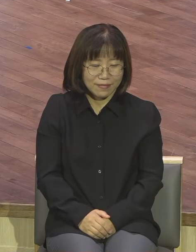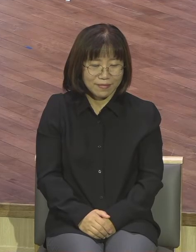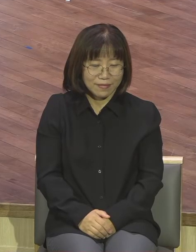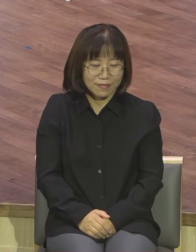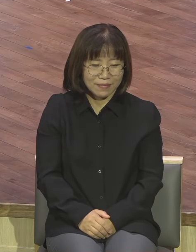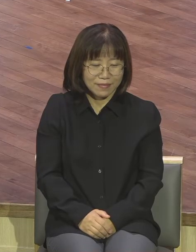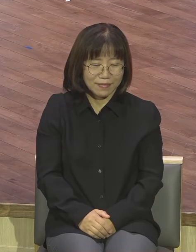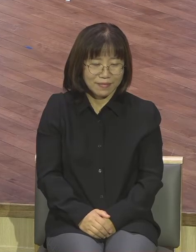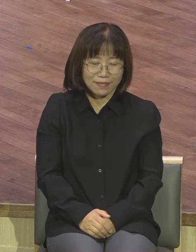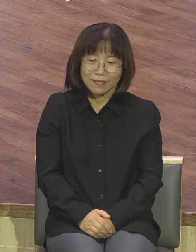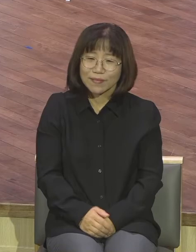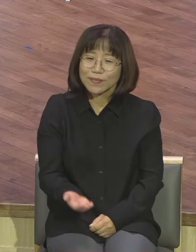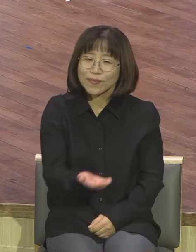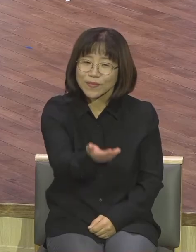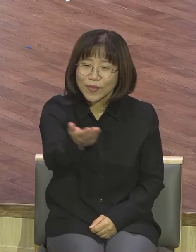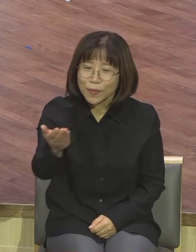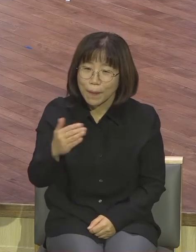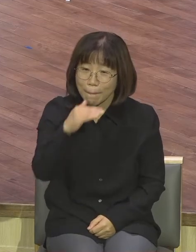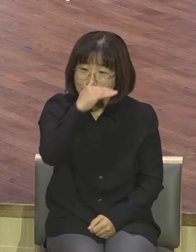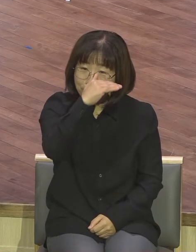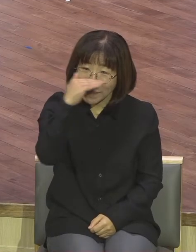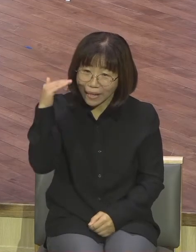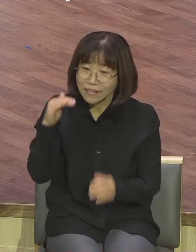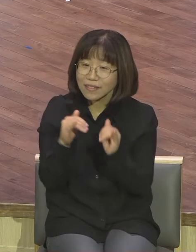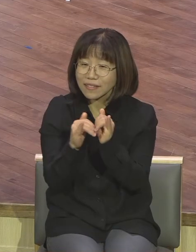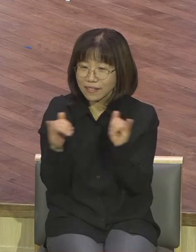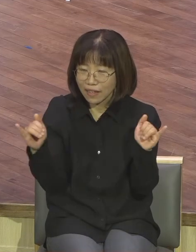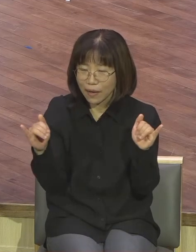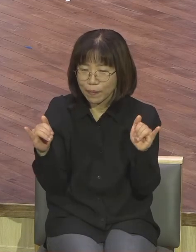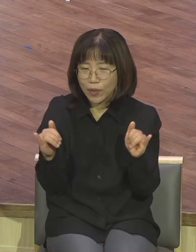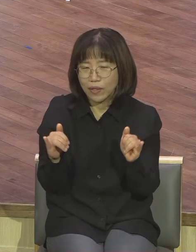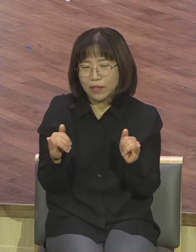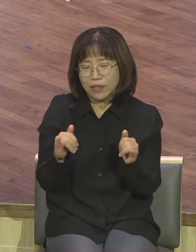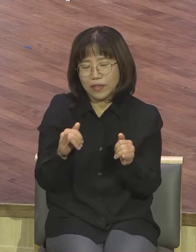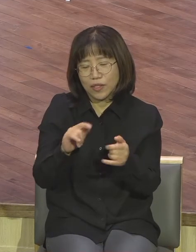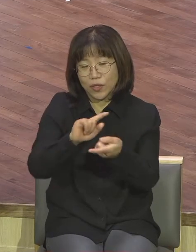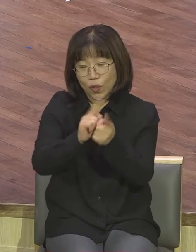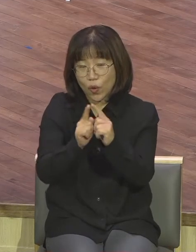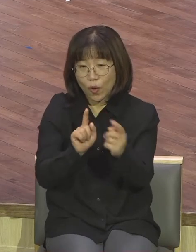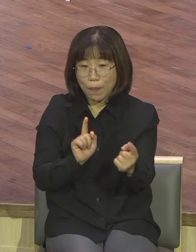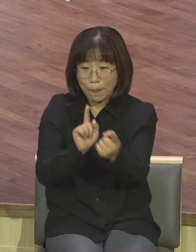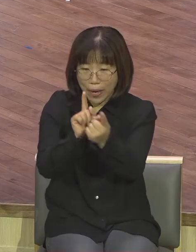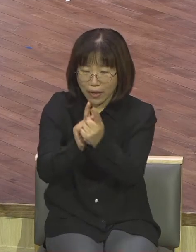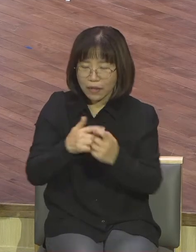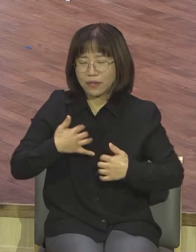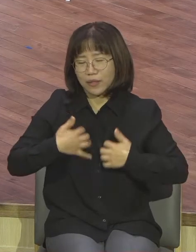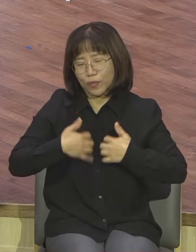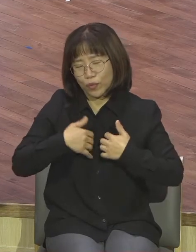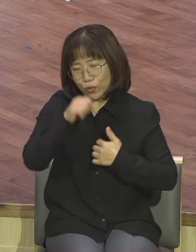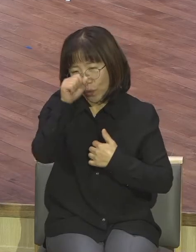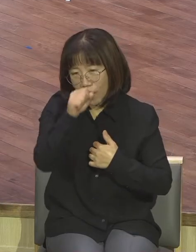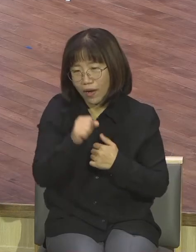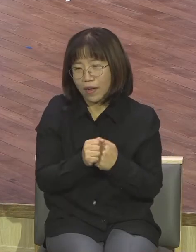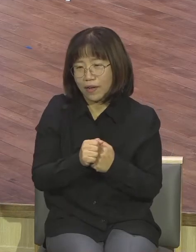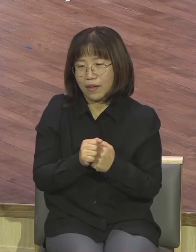정상적인 사람이라면 정상적인 공동체라고 하면 싫어하는 사람이 없어 너무 다 좋아해요